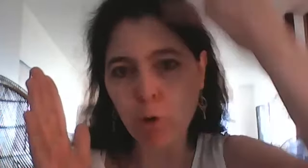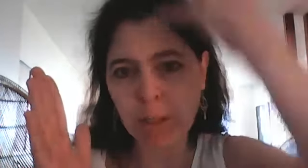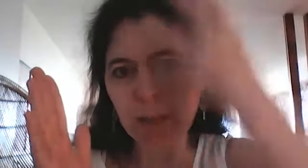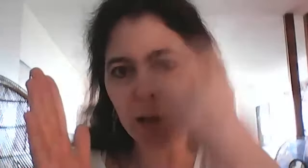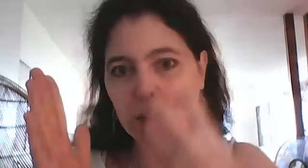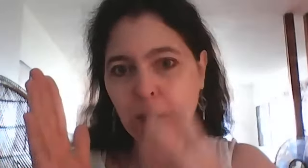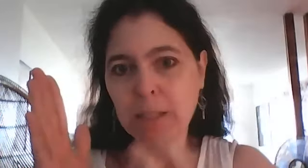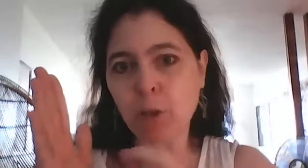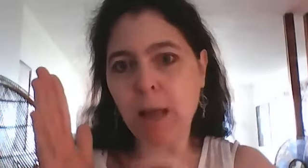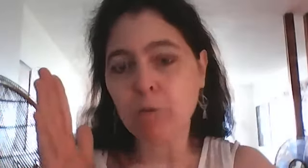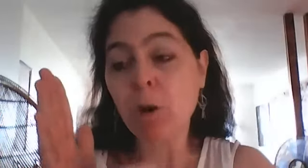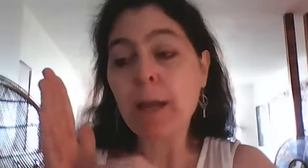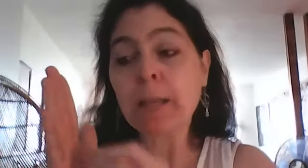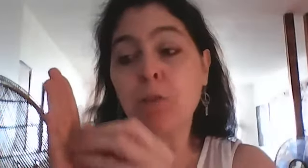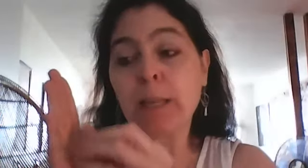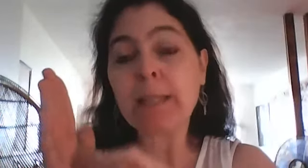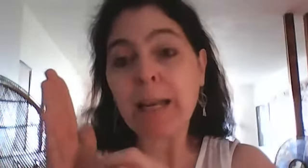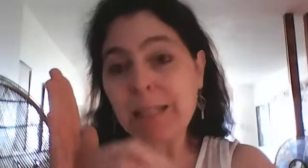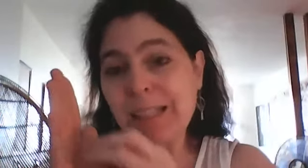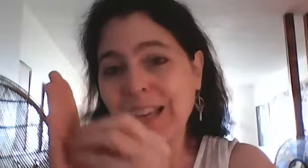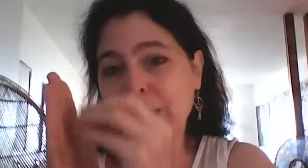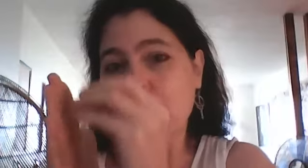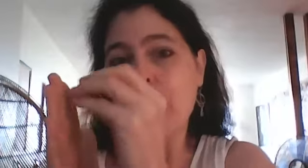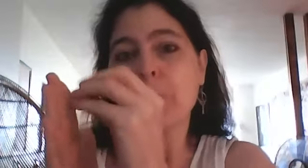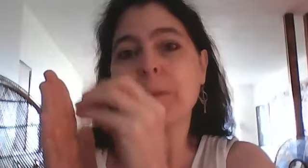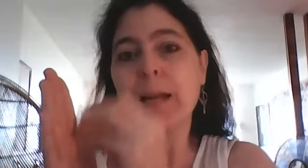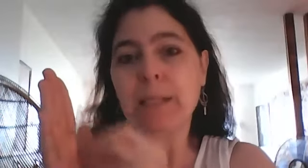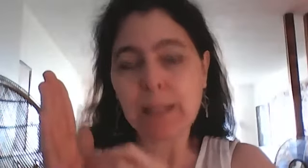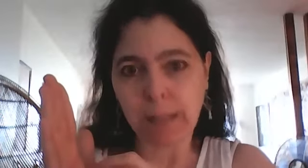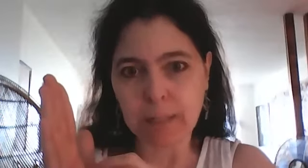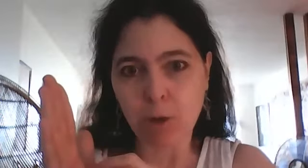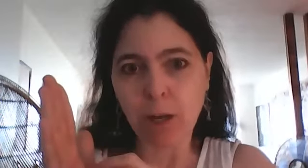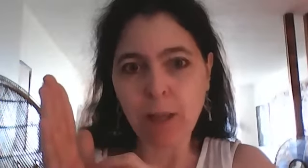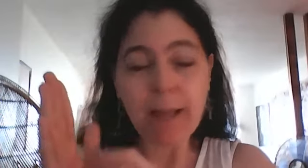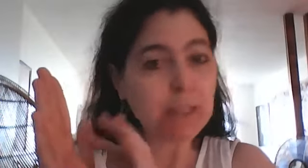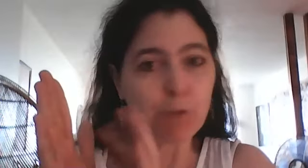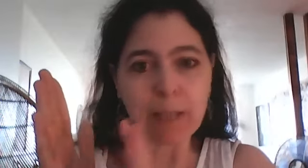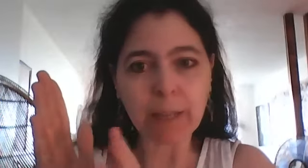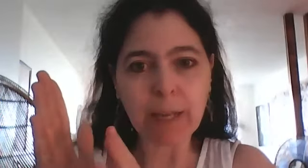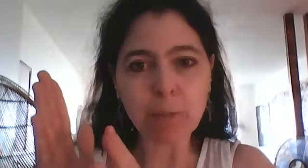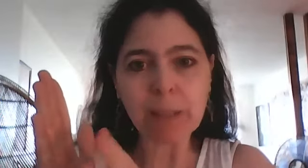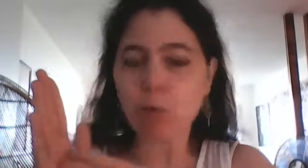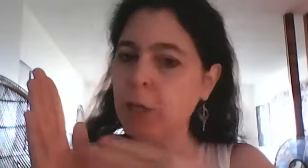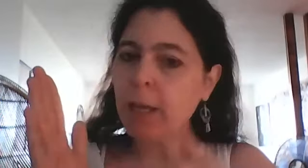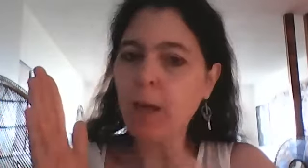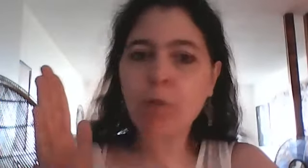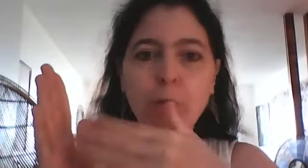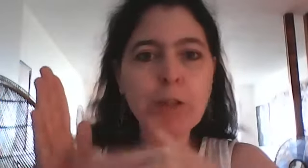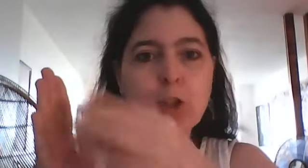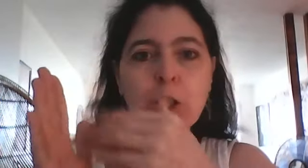une guidance de la source en vous qui vous guide à aller directement dans cette direction là et si vous sentez rien de particulier vous faites juste